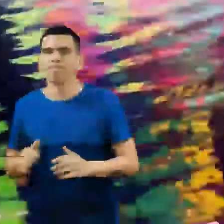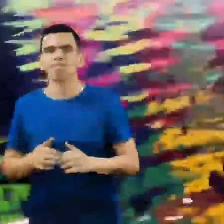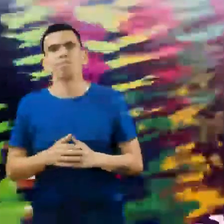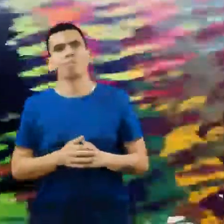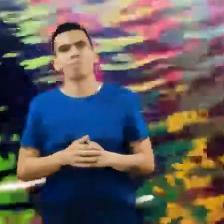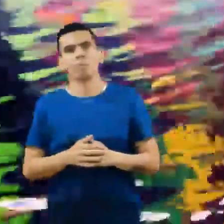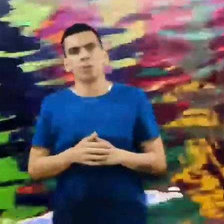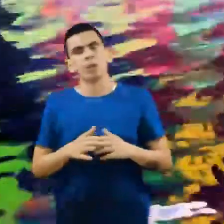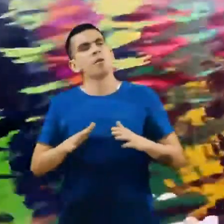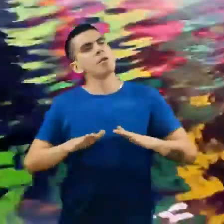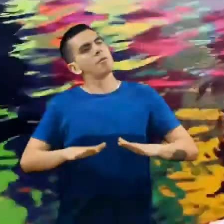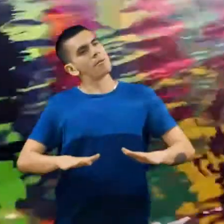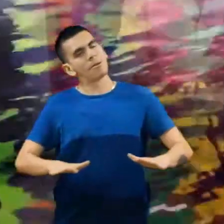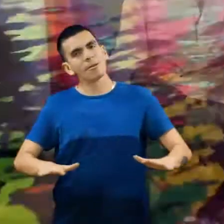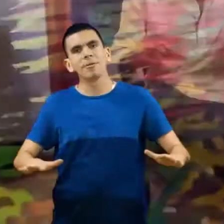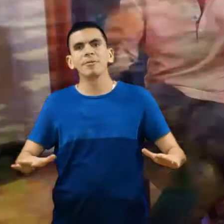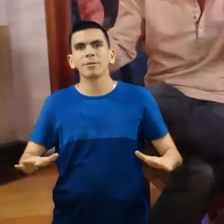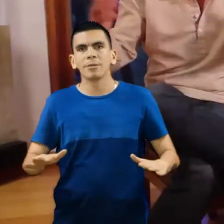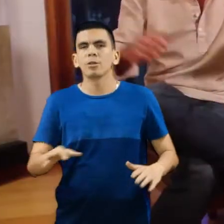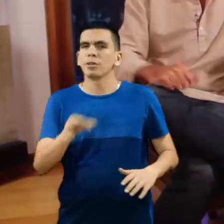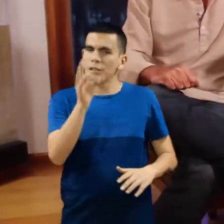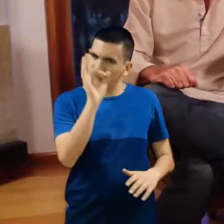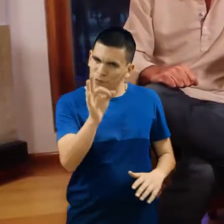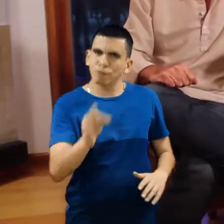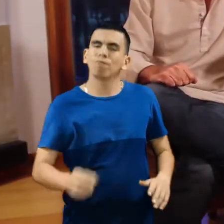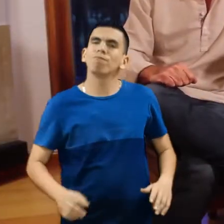tus palabras y vas a ver cómo le das un nuevo aire a tu vida.